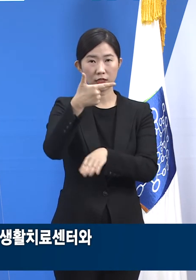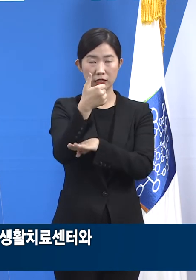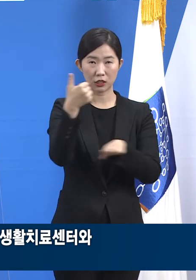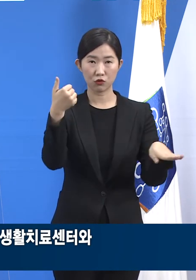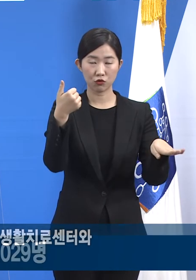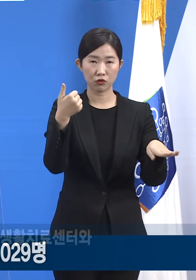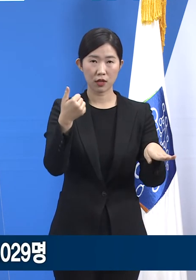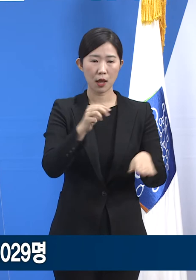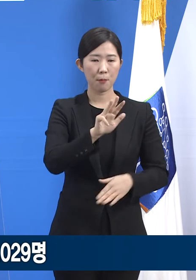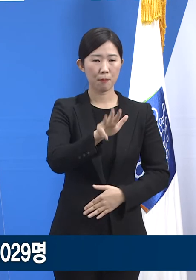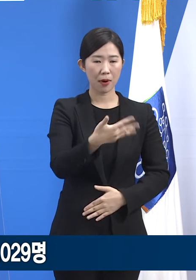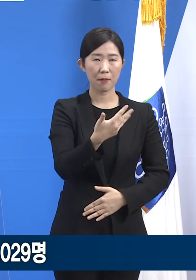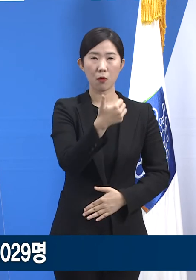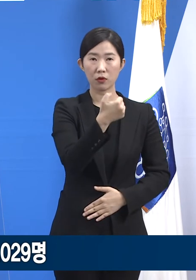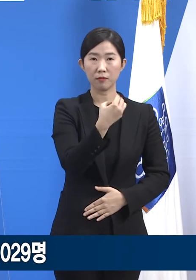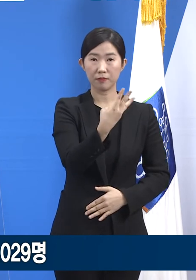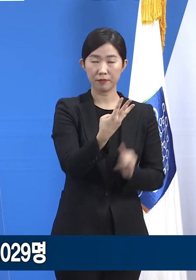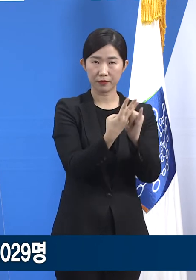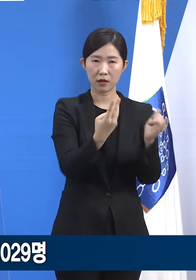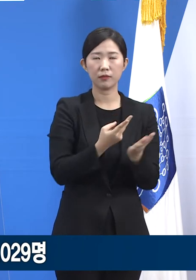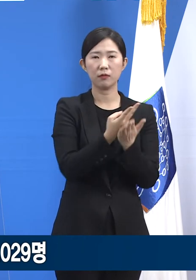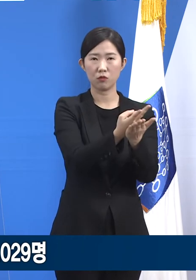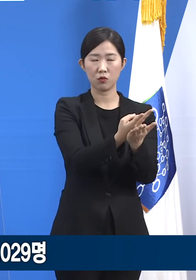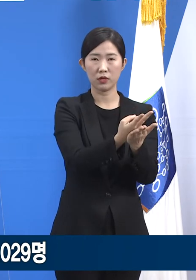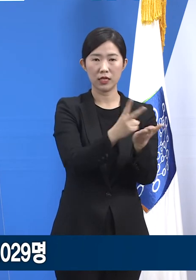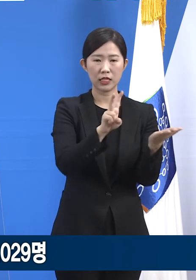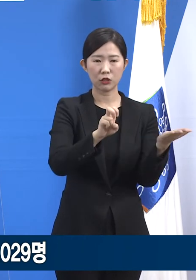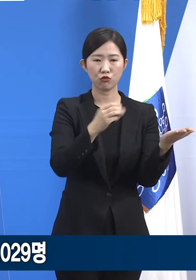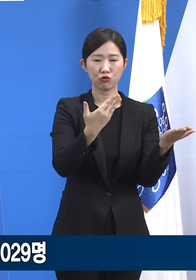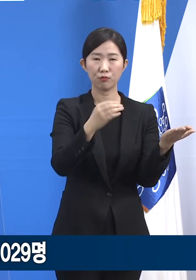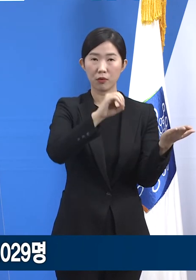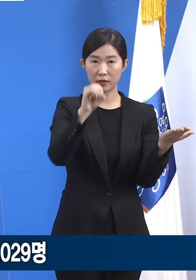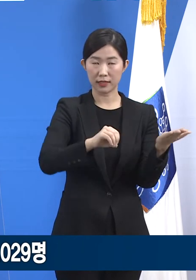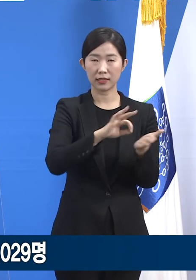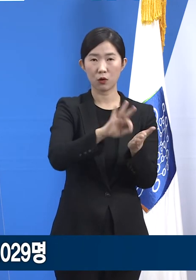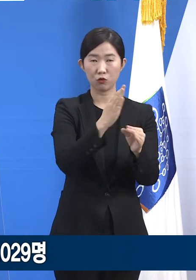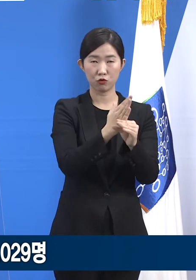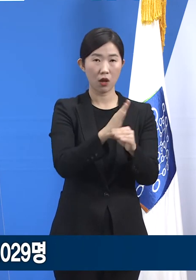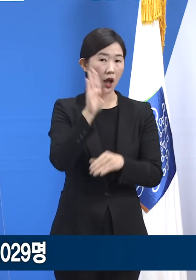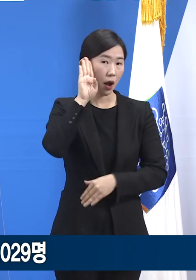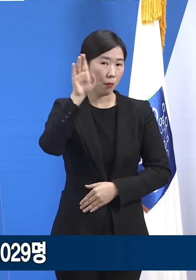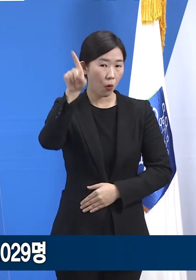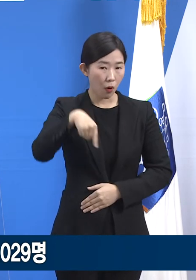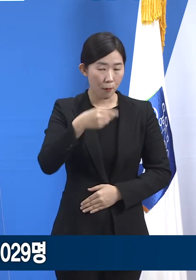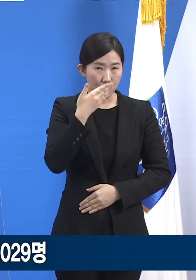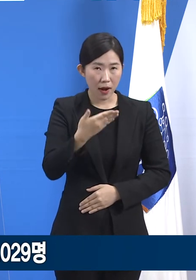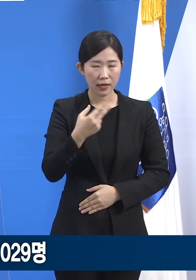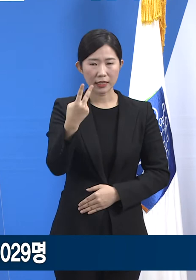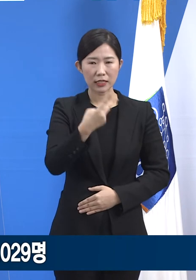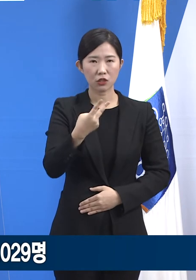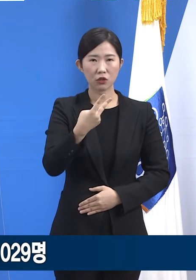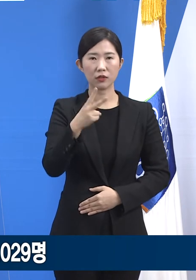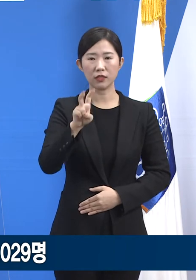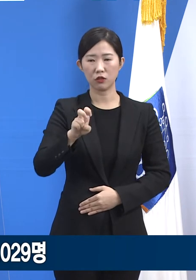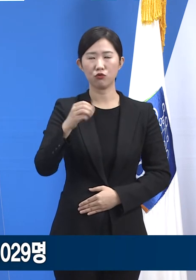29.8% 가동률을 보이며 자녀 수용 가능 인원은 2,029명입니다.